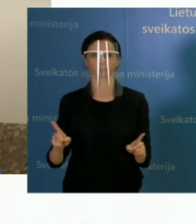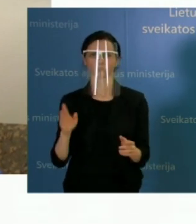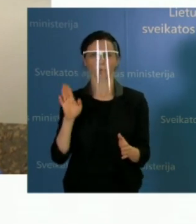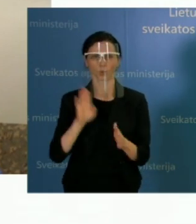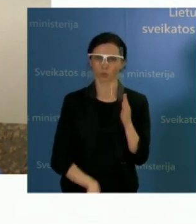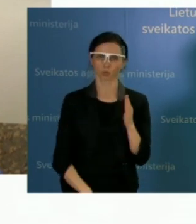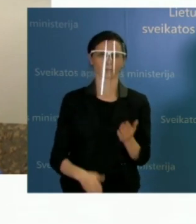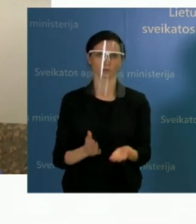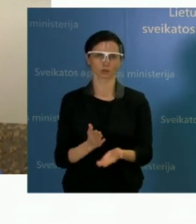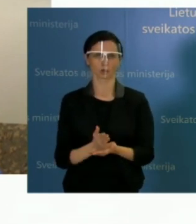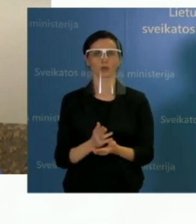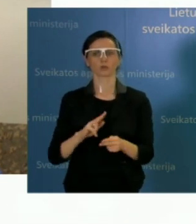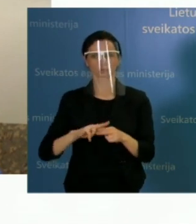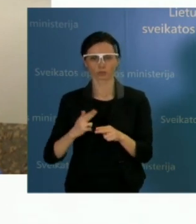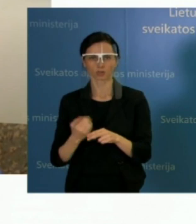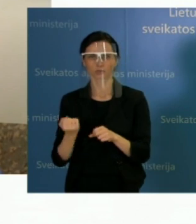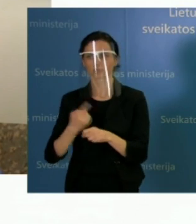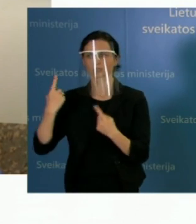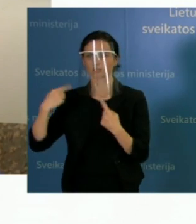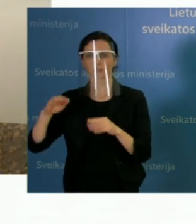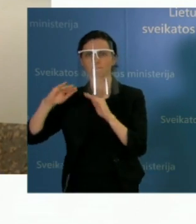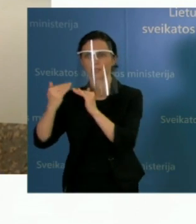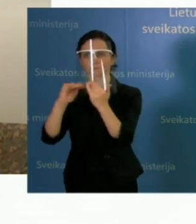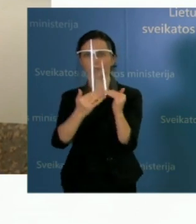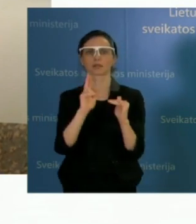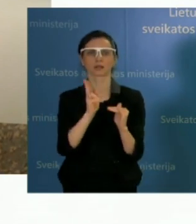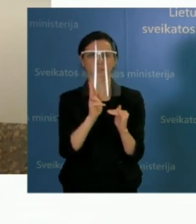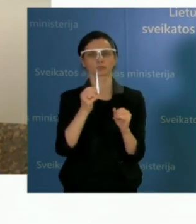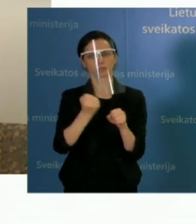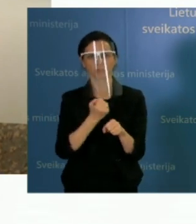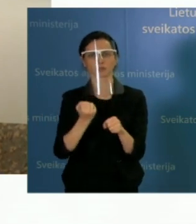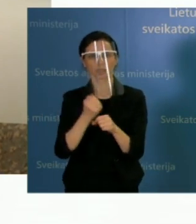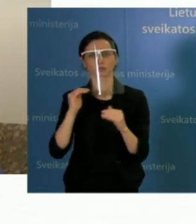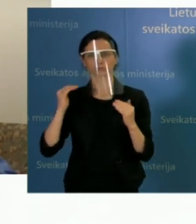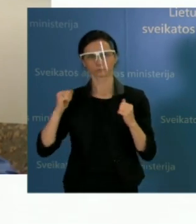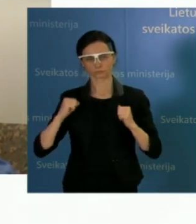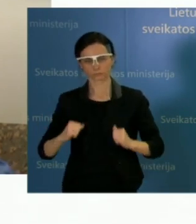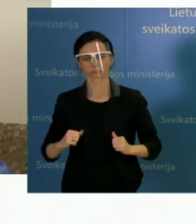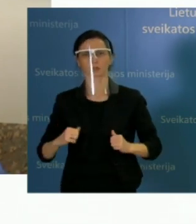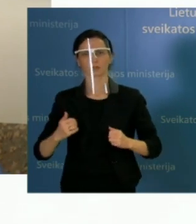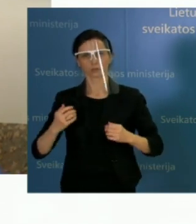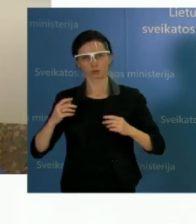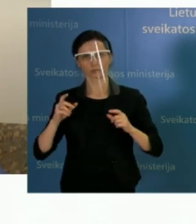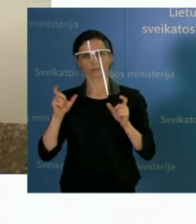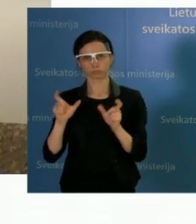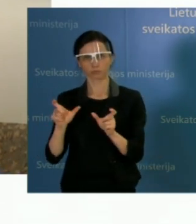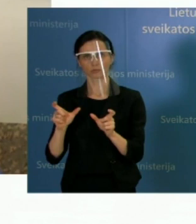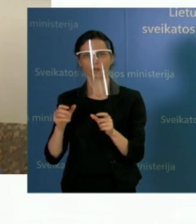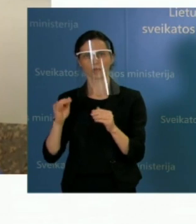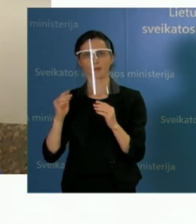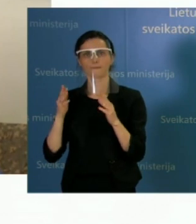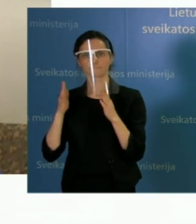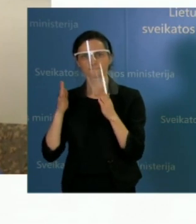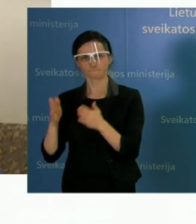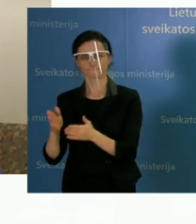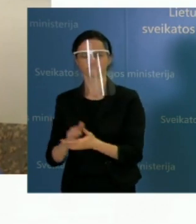keliauja ir kiti regionai. Ir aš manau, kad čia turi visuomenės, visos